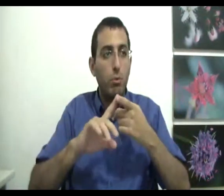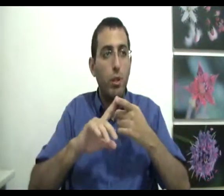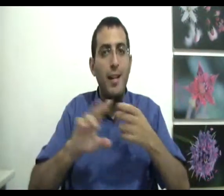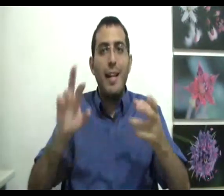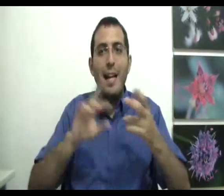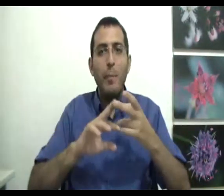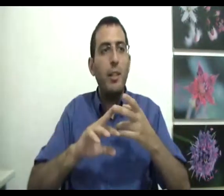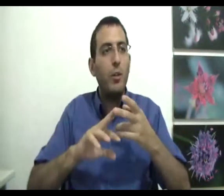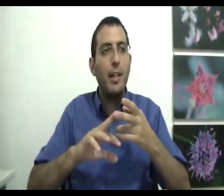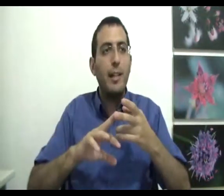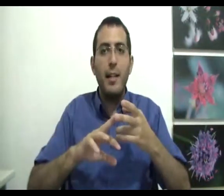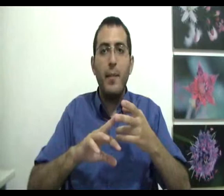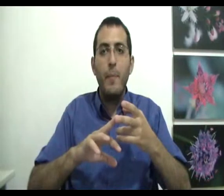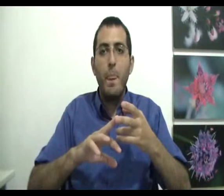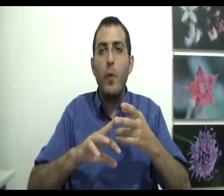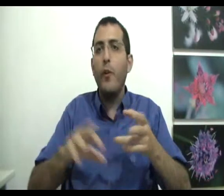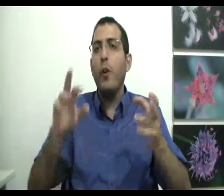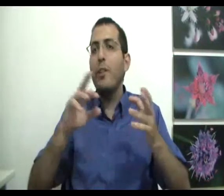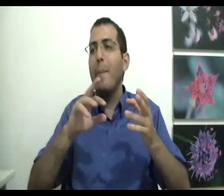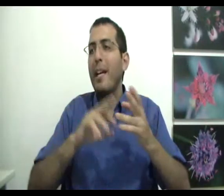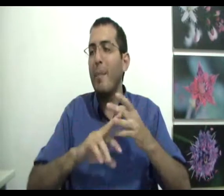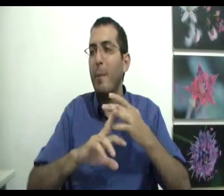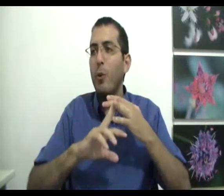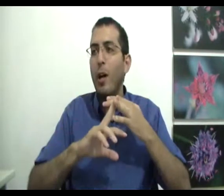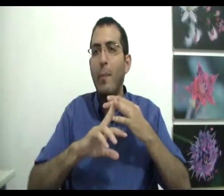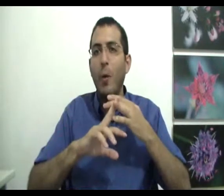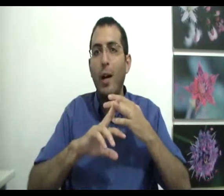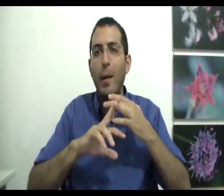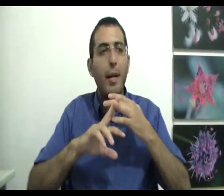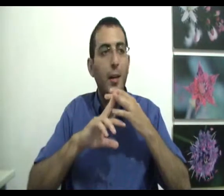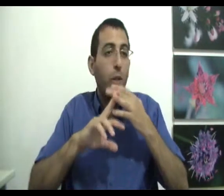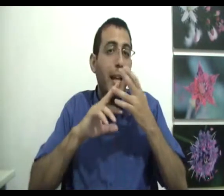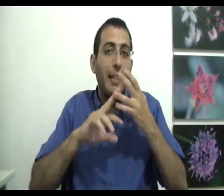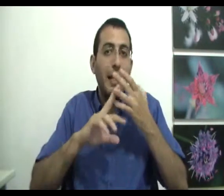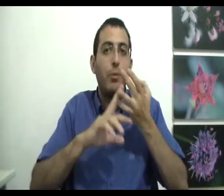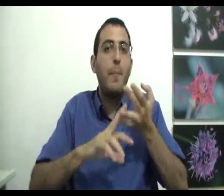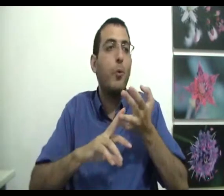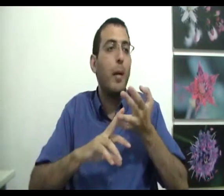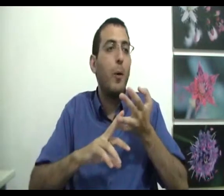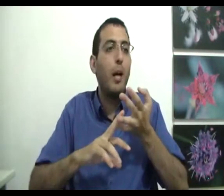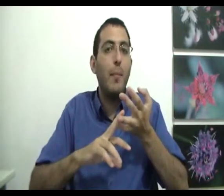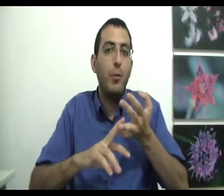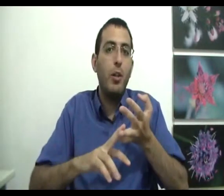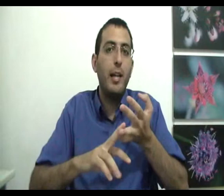אין לו ביטחון כלכלי הוא אפילו לא יודע מה יהיה מה הוא יאכל בארוחה הבאה הוא ילד קטן, הוא יודע מה הוא יאכל בארוחה הבאה הוא לא יודע